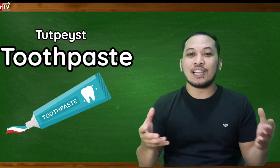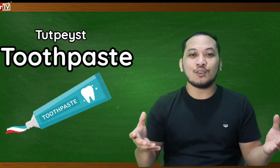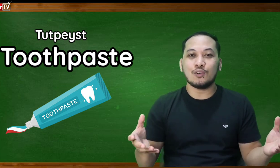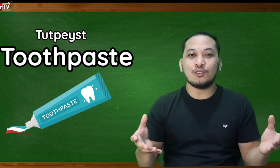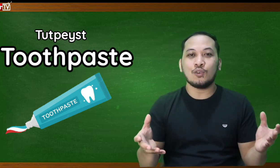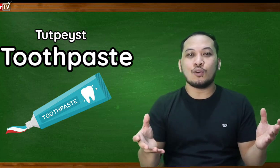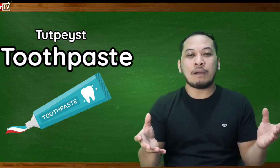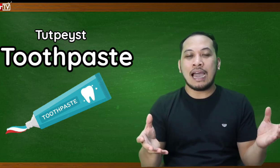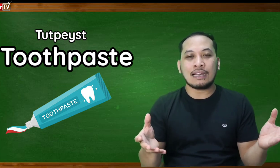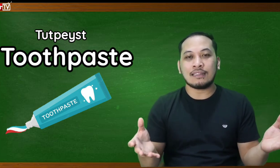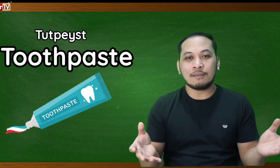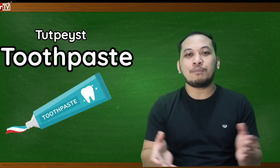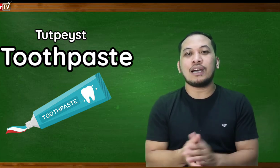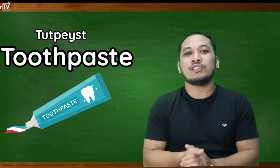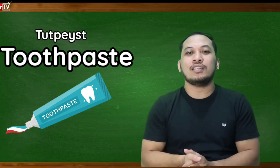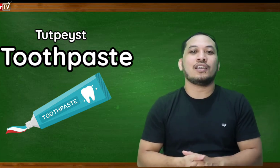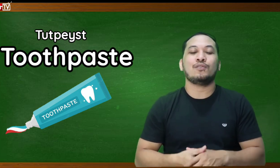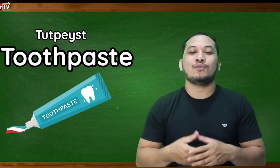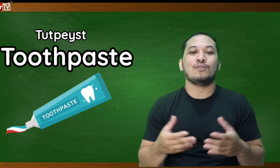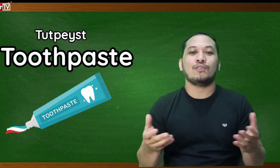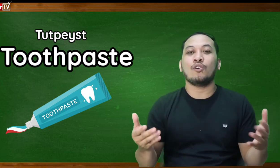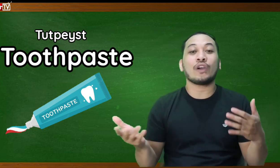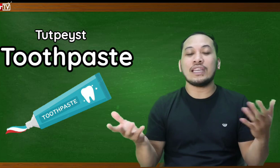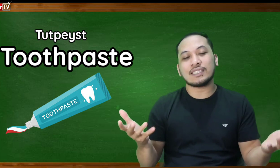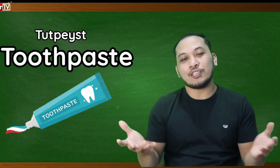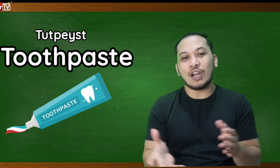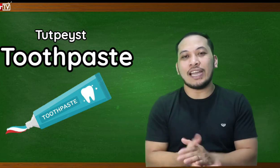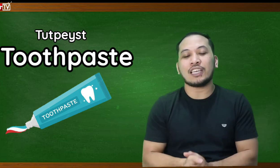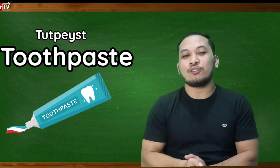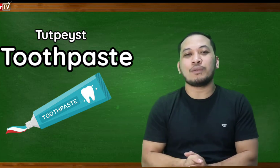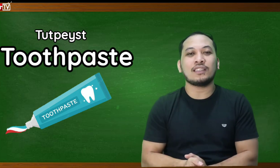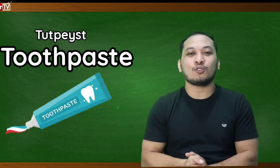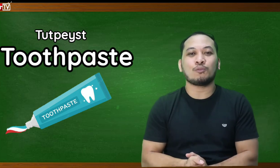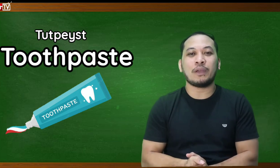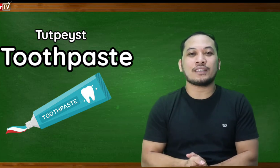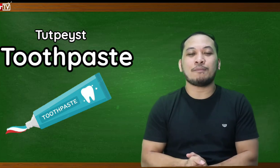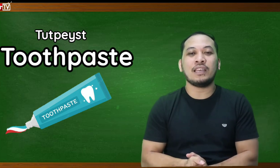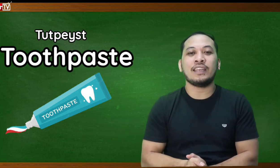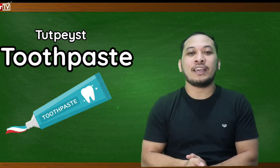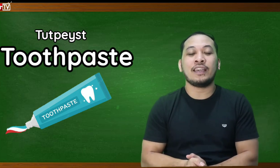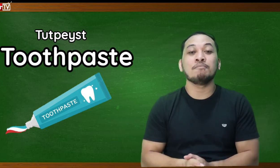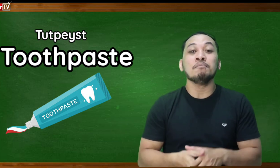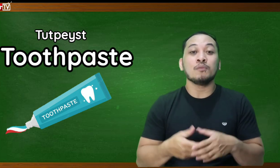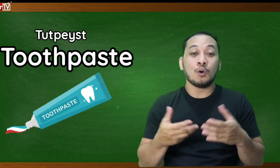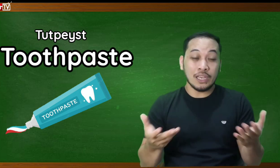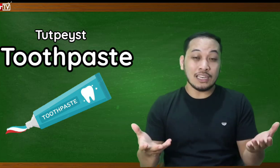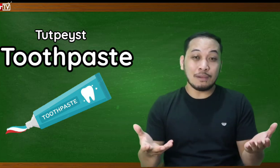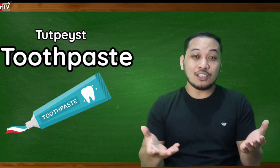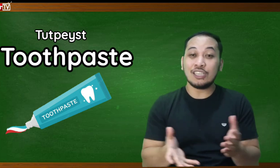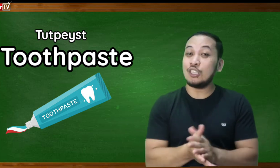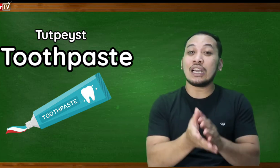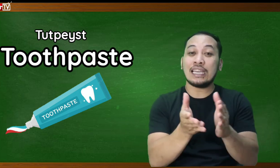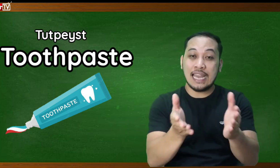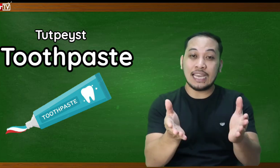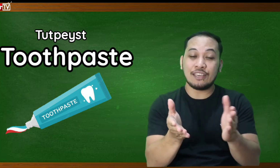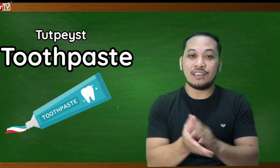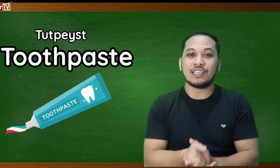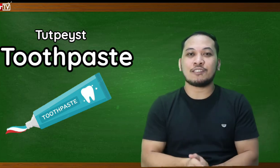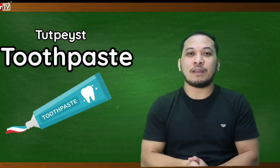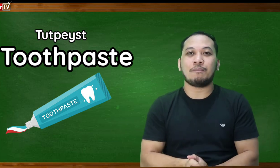kayo ma-artist sa brand hindi kayo ok lang sa inyo kahit anong brand na toothpaste na bilhin eh ok lang naman yun hindi na kailangan i-fingerspell